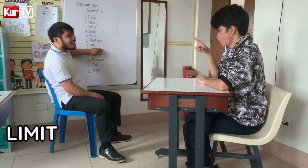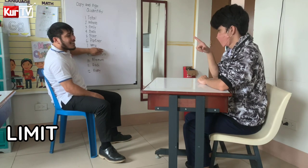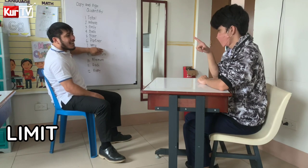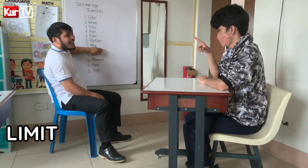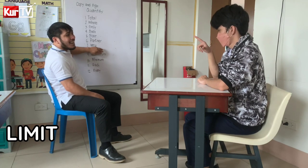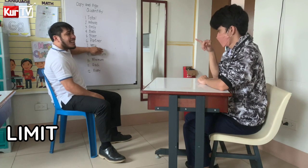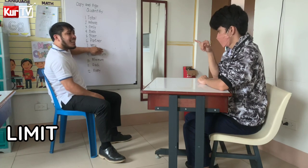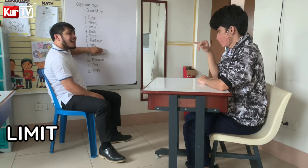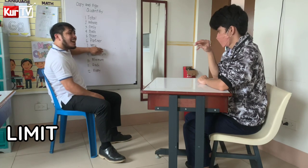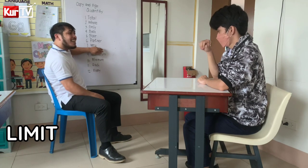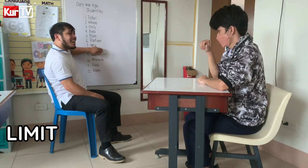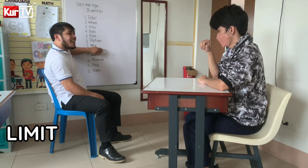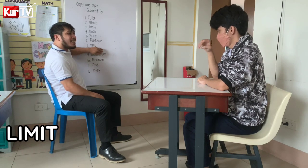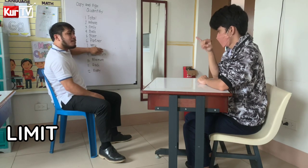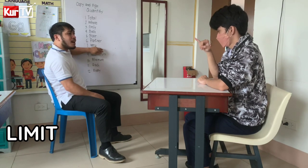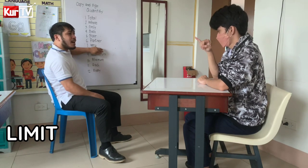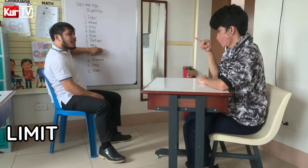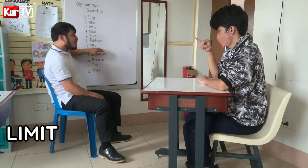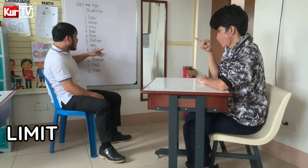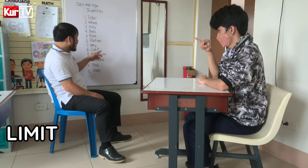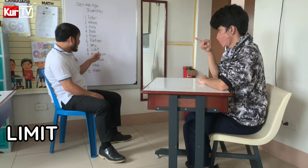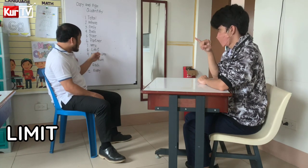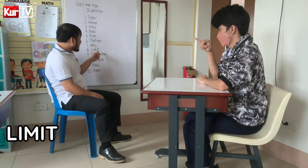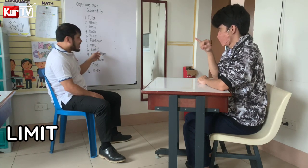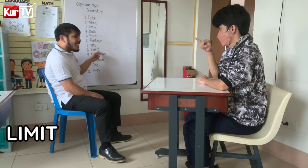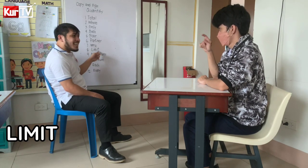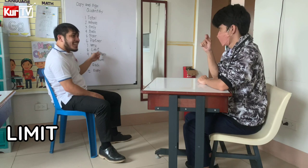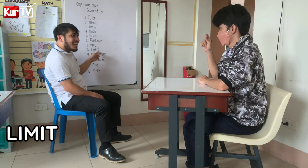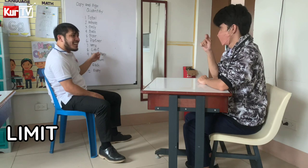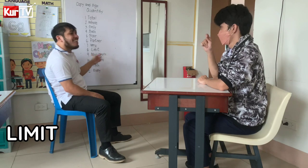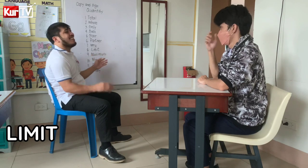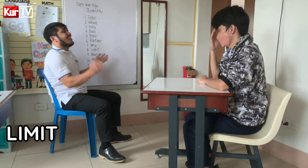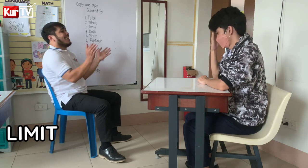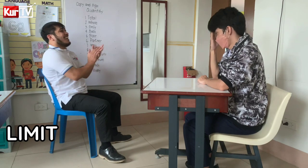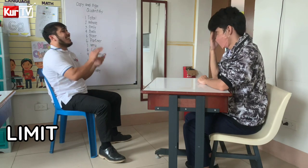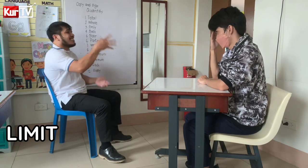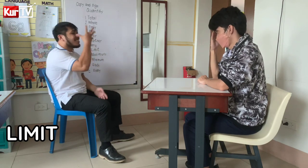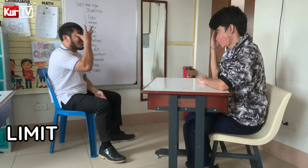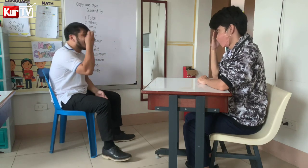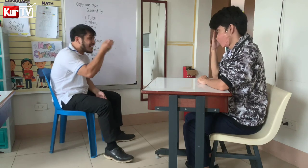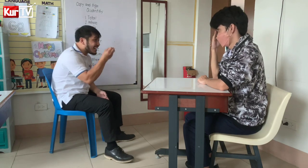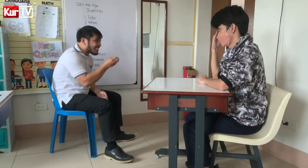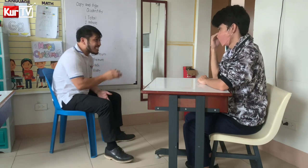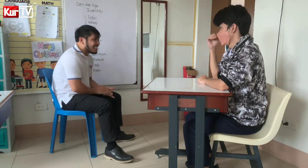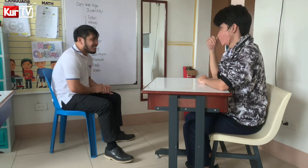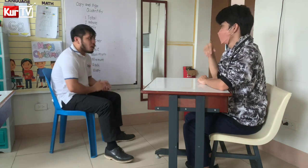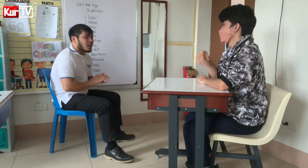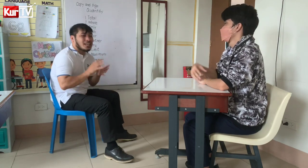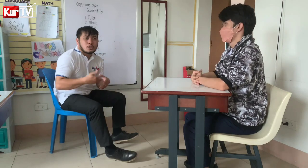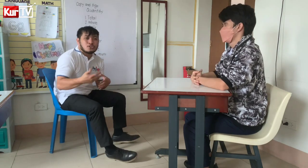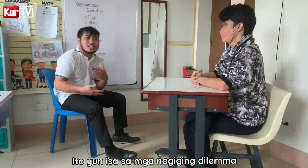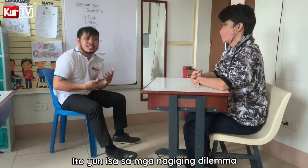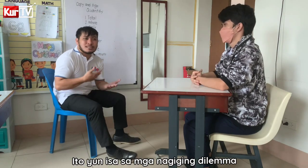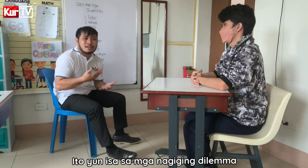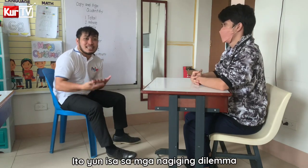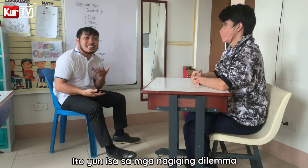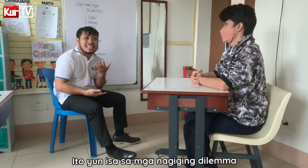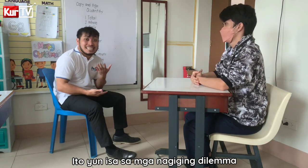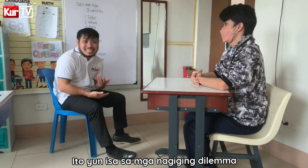L-I-M-I-T. Ah. You forgot. Okay. Yun yung isa sa magiging magiging